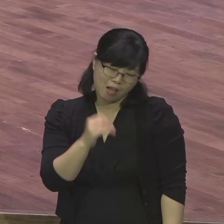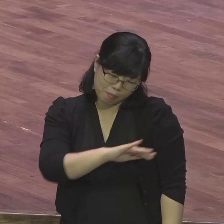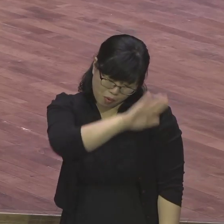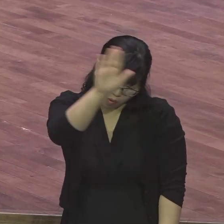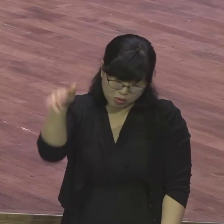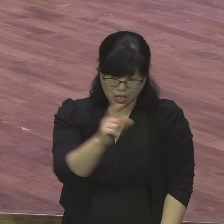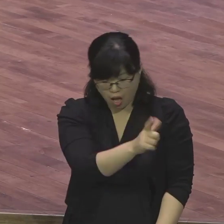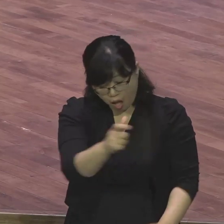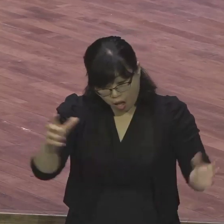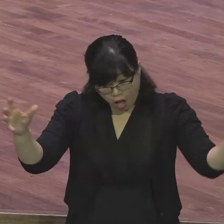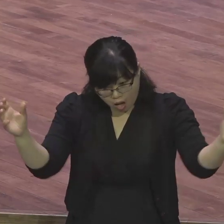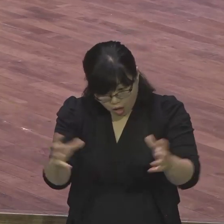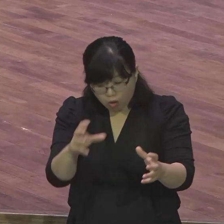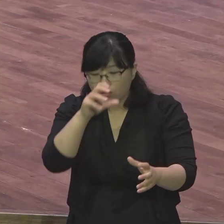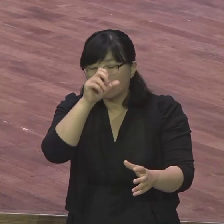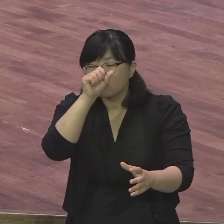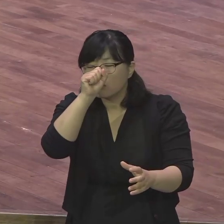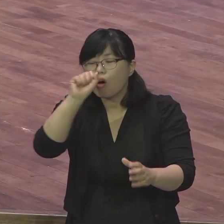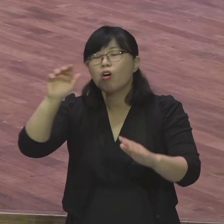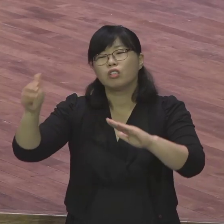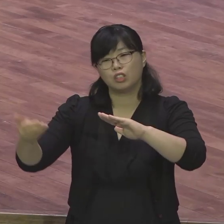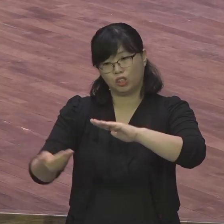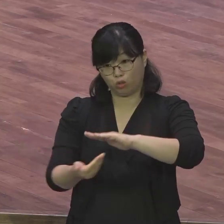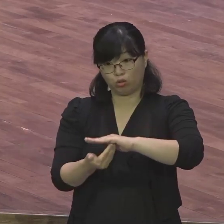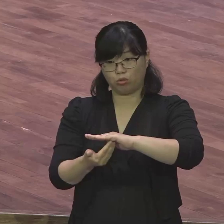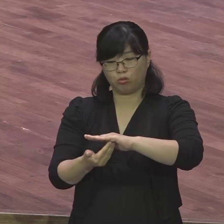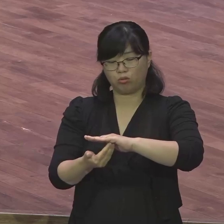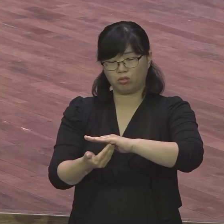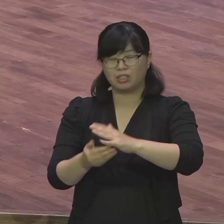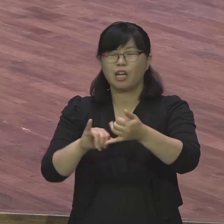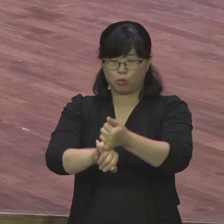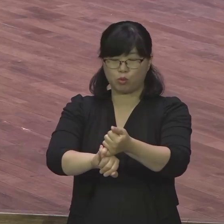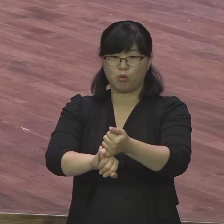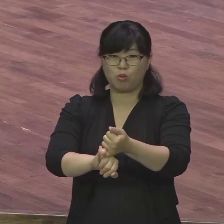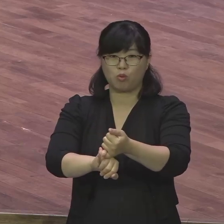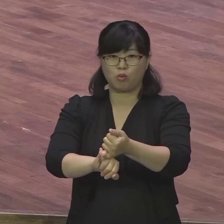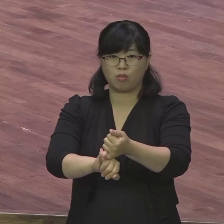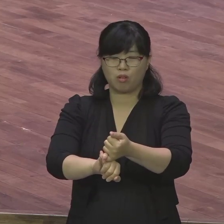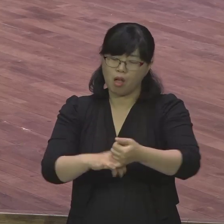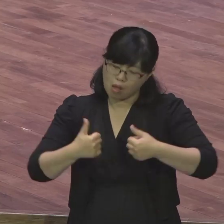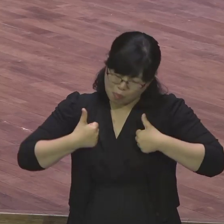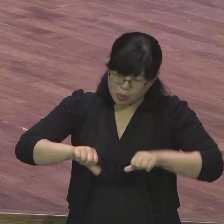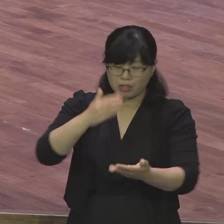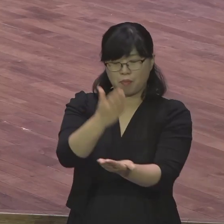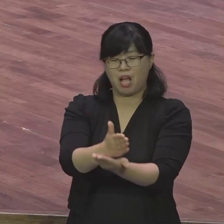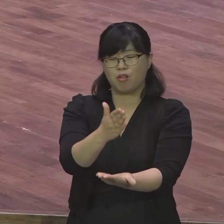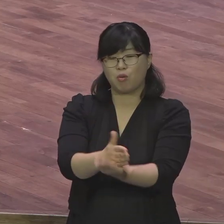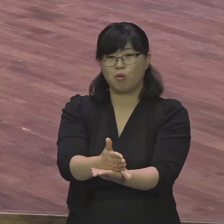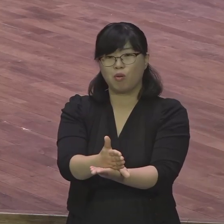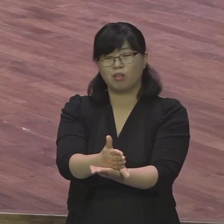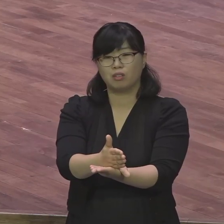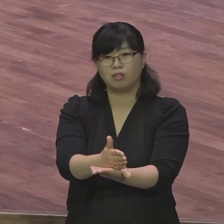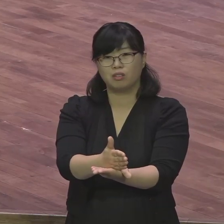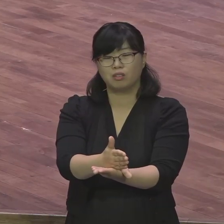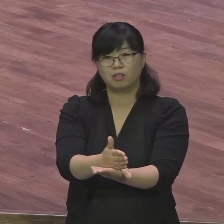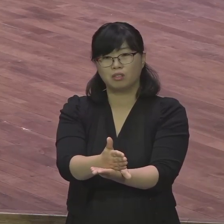졸지 말고 깨어서 포기하지 말고 정말로 이 언약 잡고